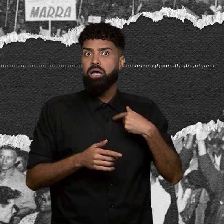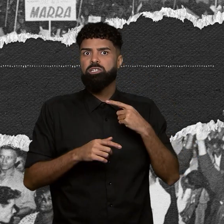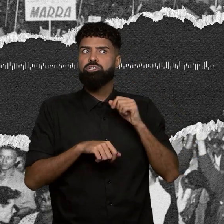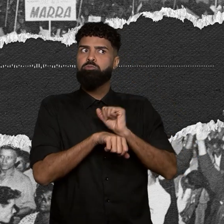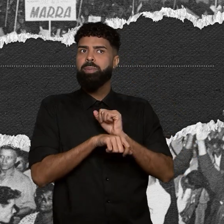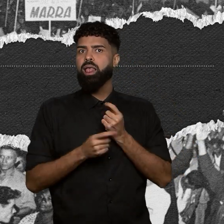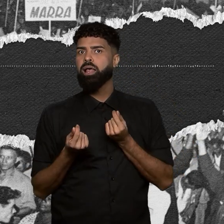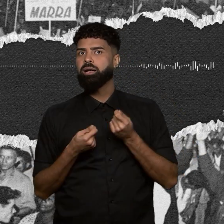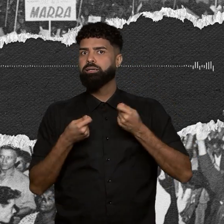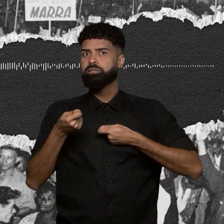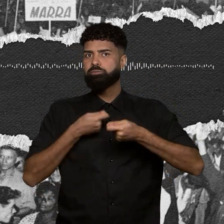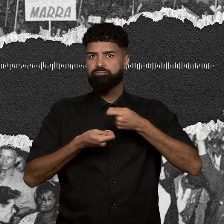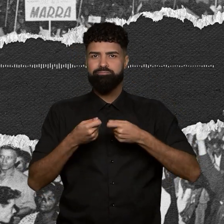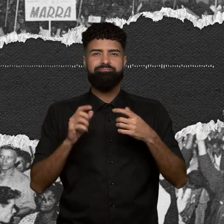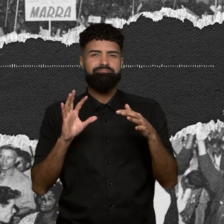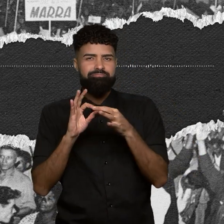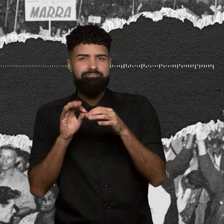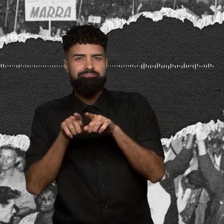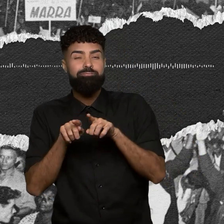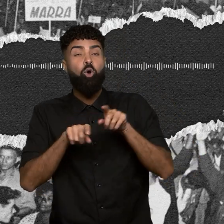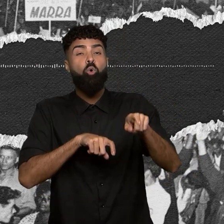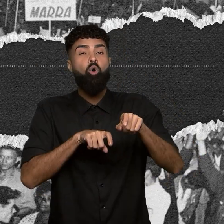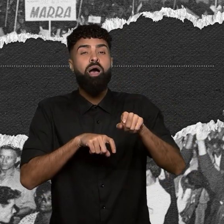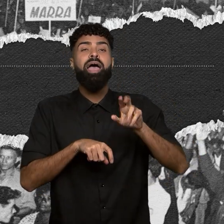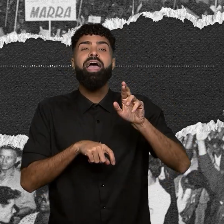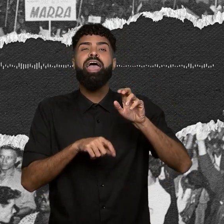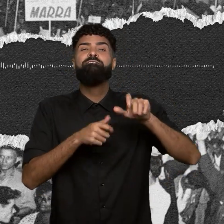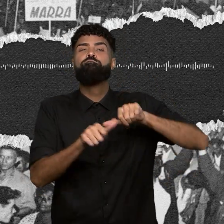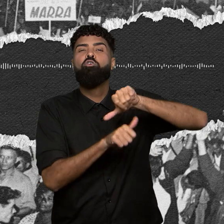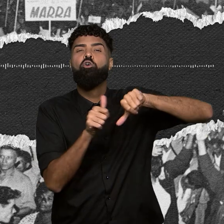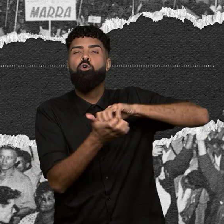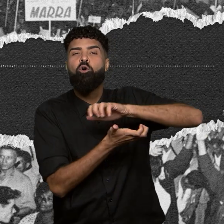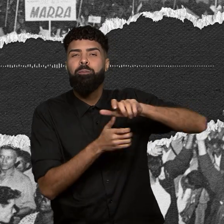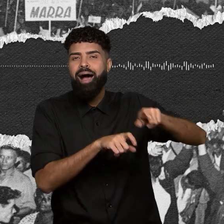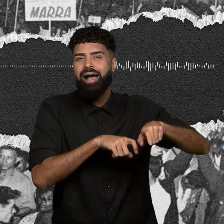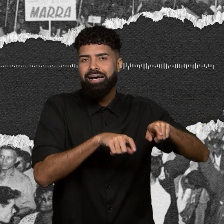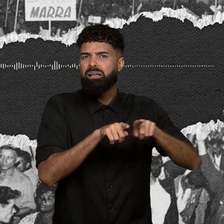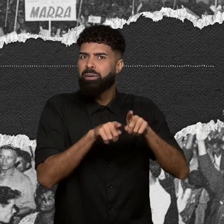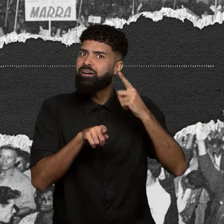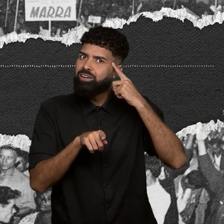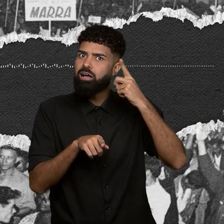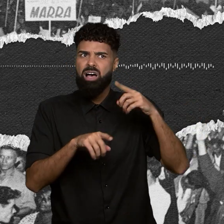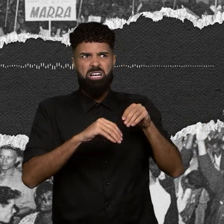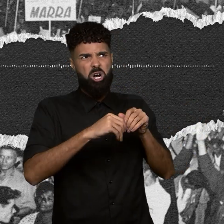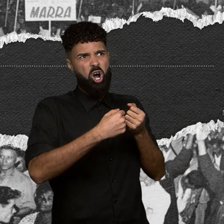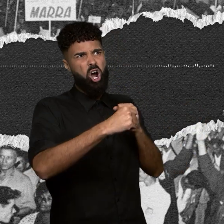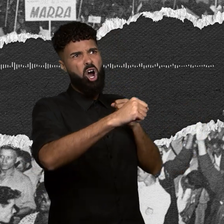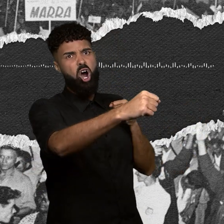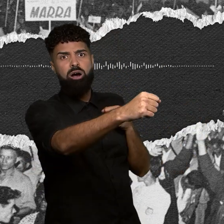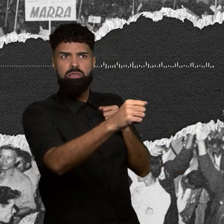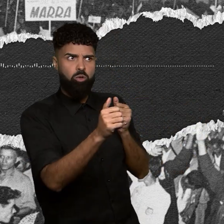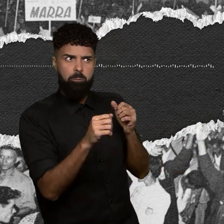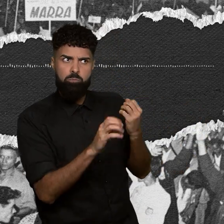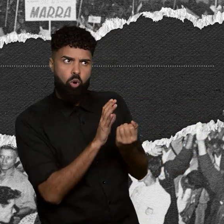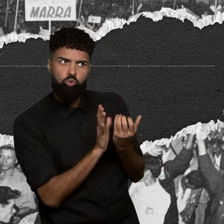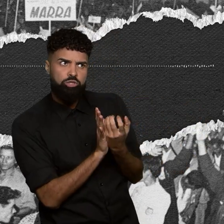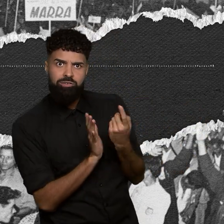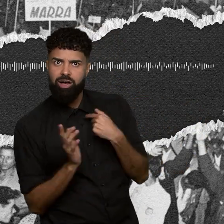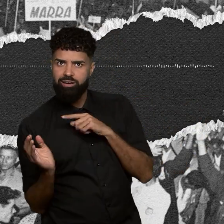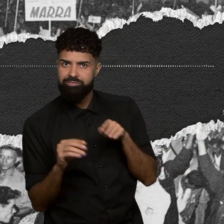também à questão rural, à reforma agrária, que também trabalhava com as propriedades improdutivas. Mas não deu tempo, né? O golpe de